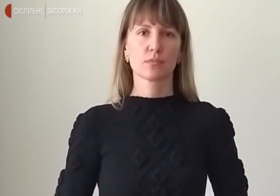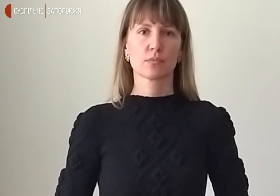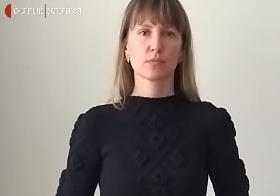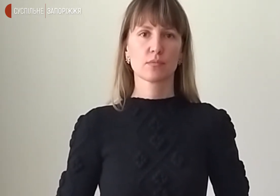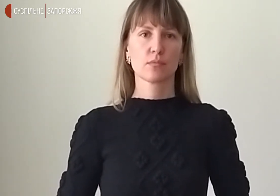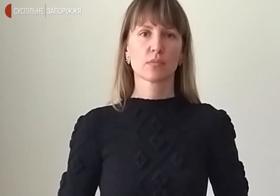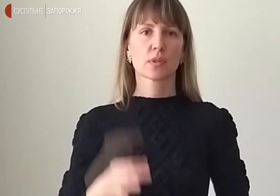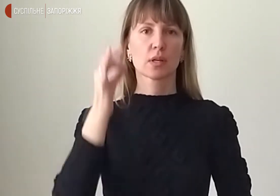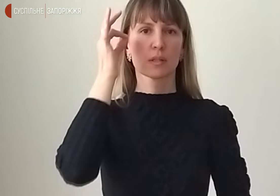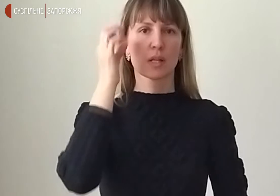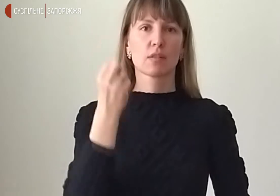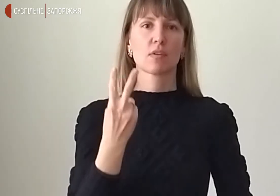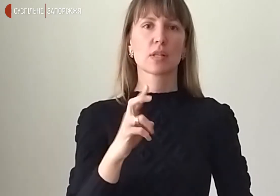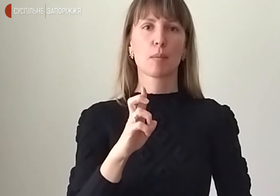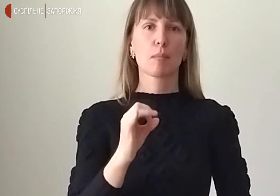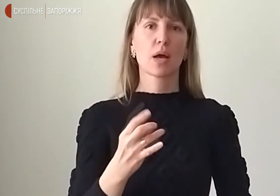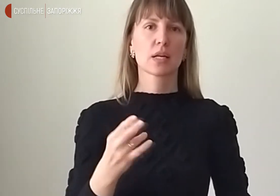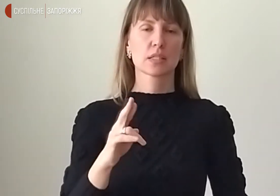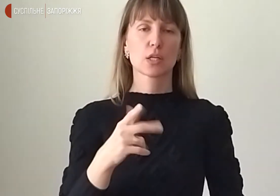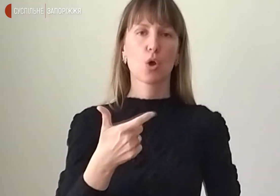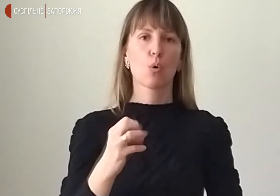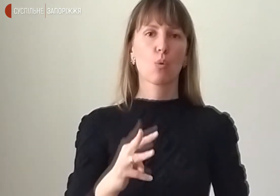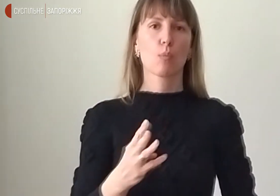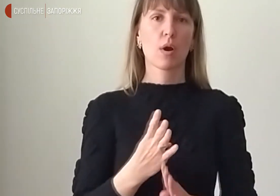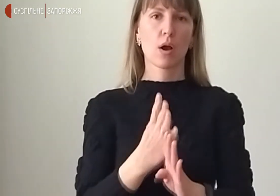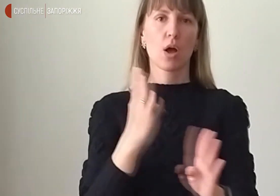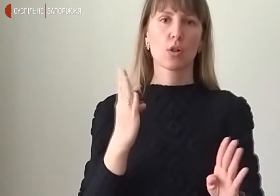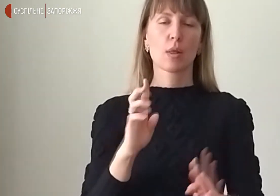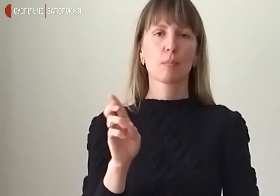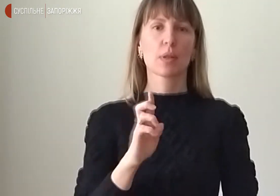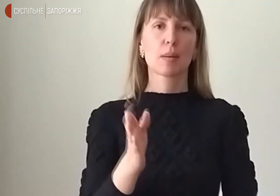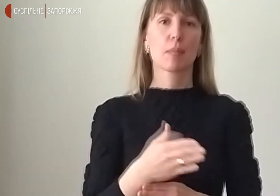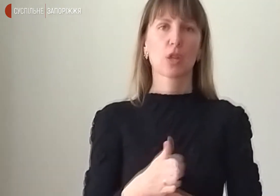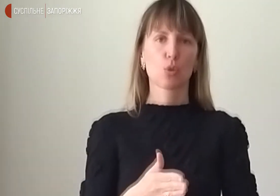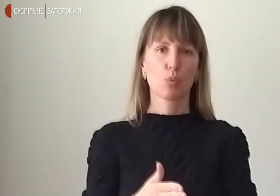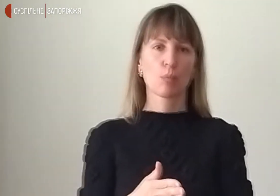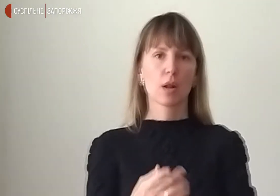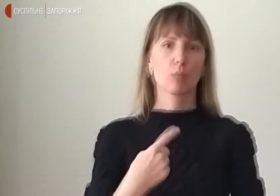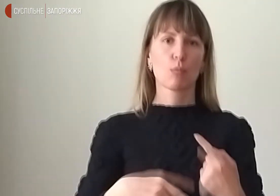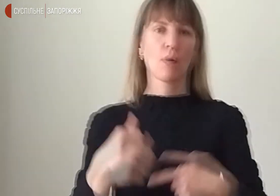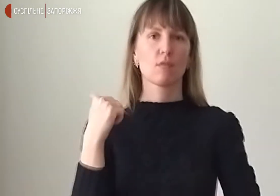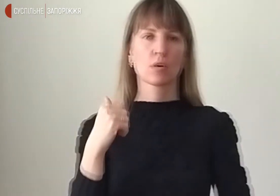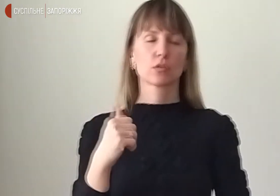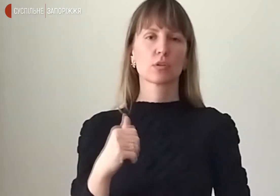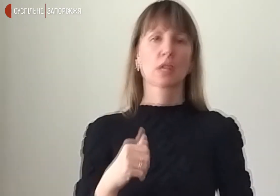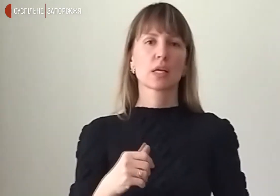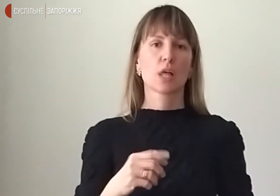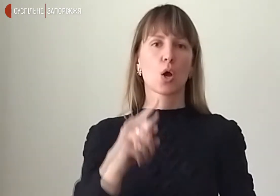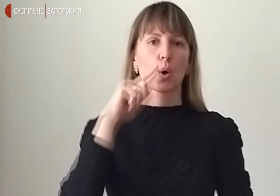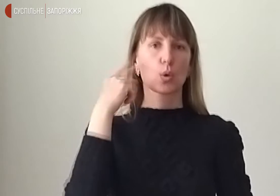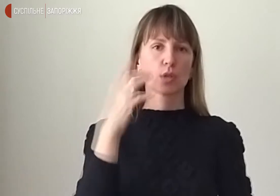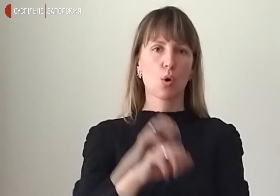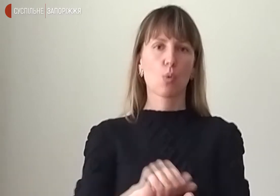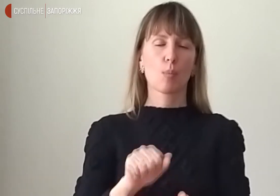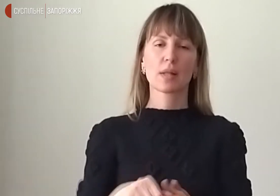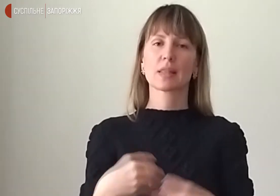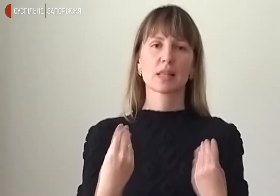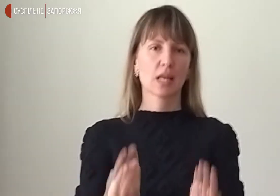Нагадаємо, 12 березня гуманітарна колона Бергянськ-Маріуполя повернулася назад. Російські окупанти не дали можливості